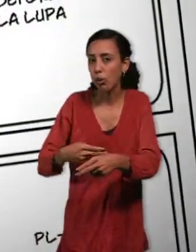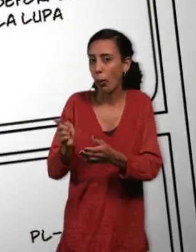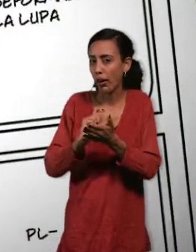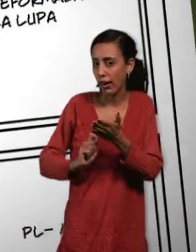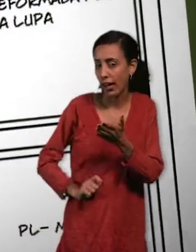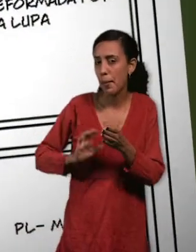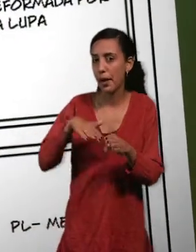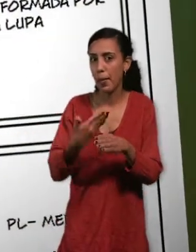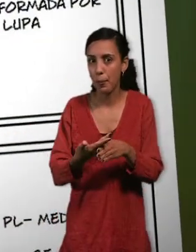audiovisual.